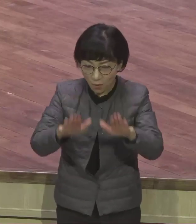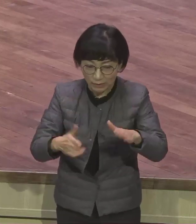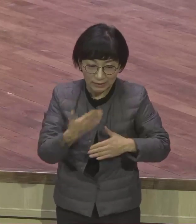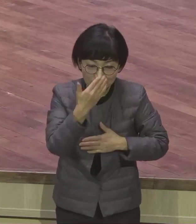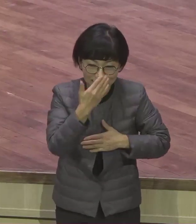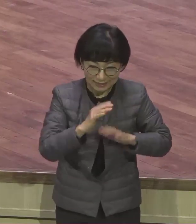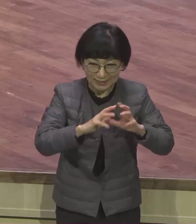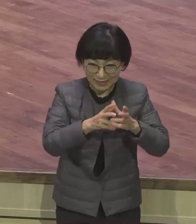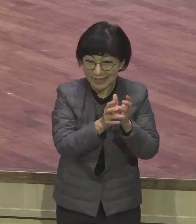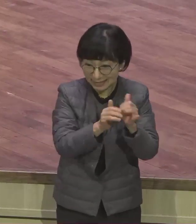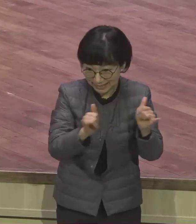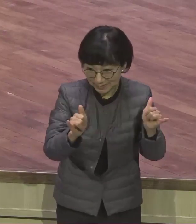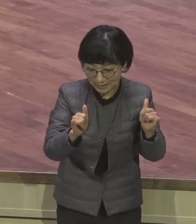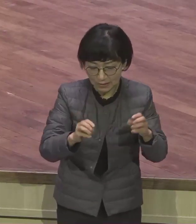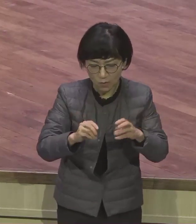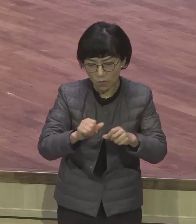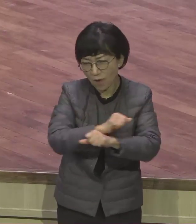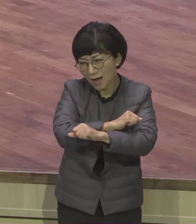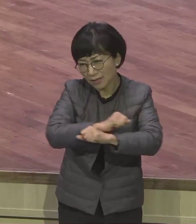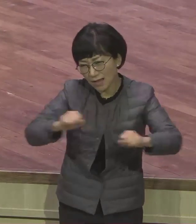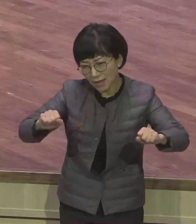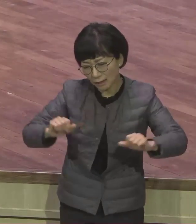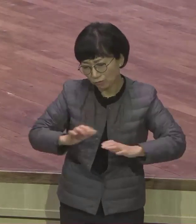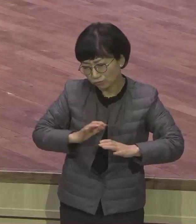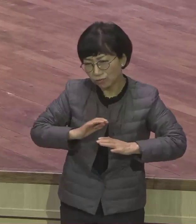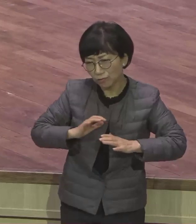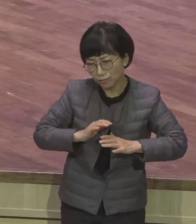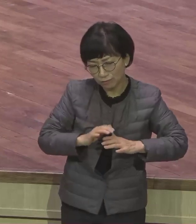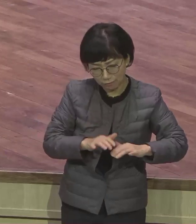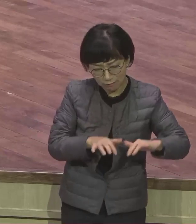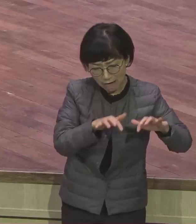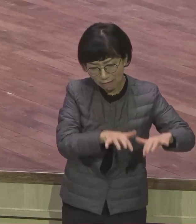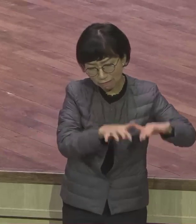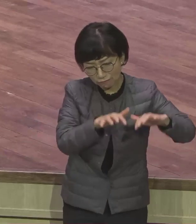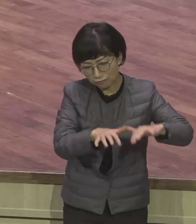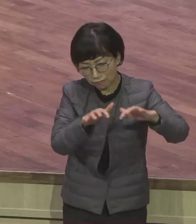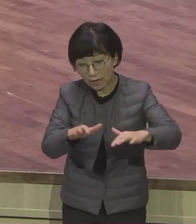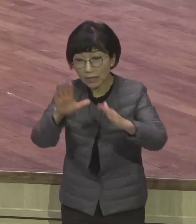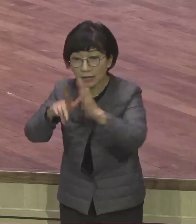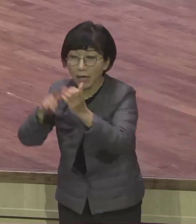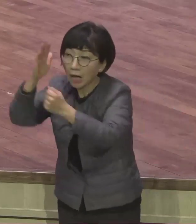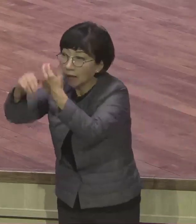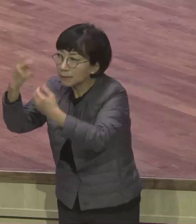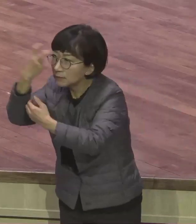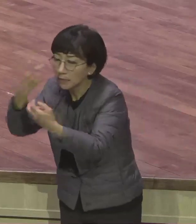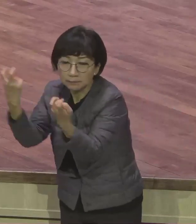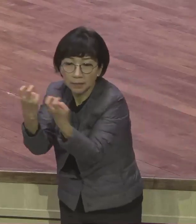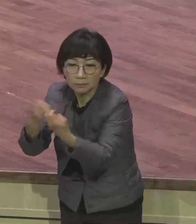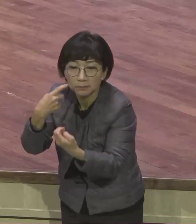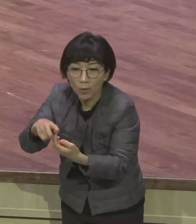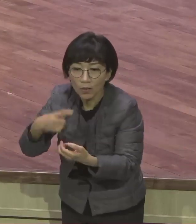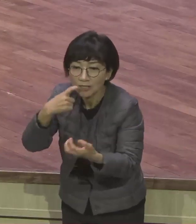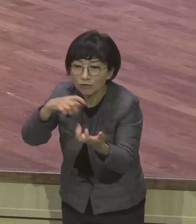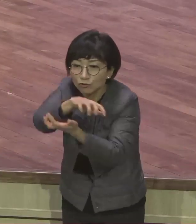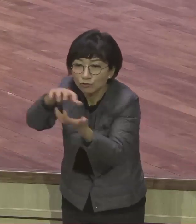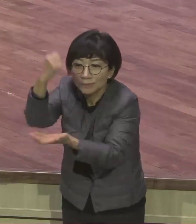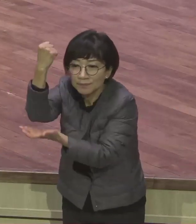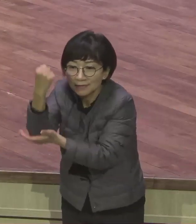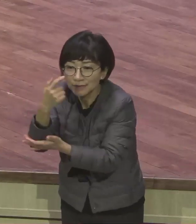광략길을 그 무성 광략길을 북기동 구림길을 지켜주셨듯이 나의 앞길이 내 사는 길이 너무 험하고 어렵지만